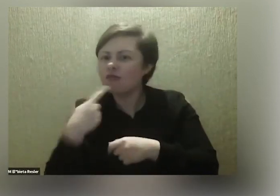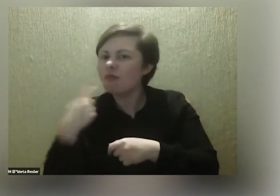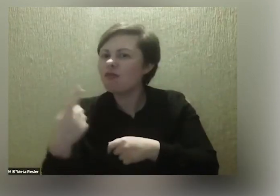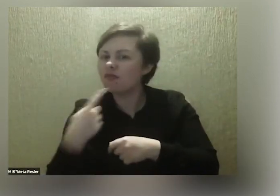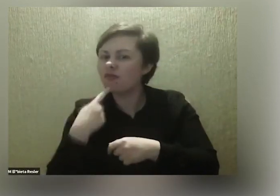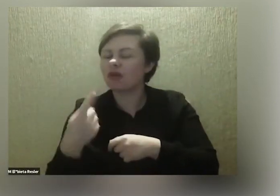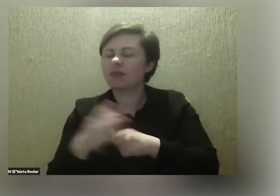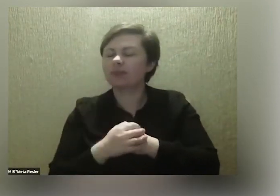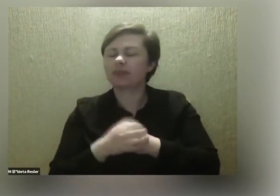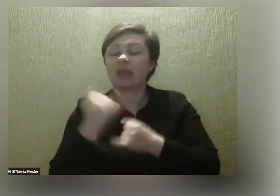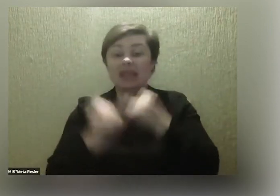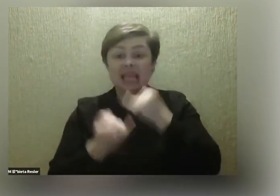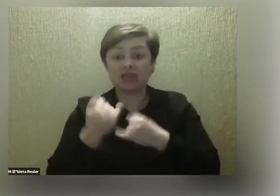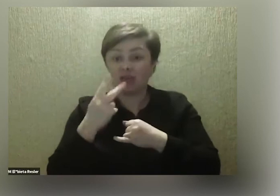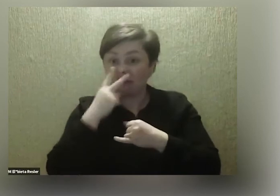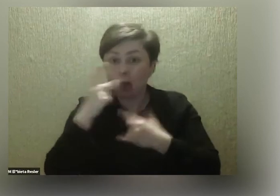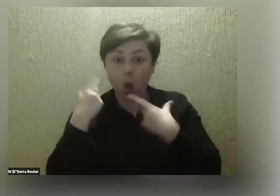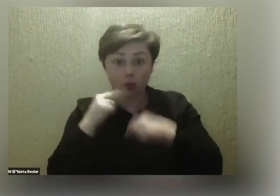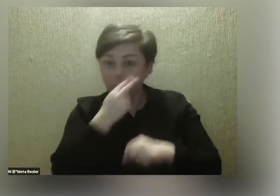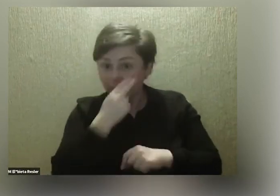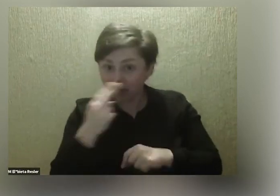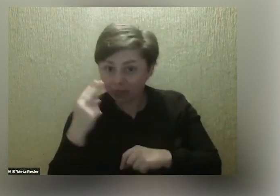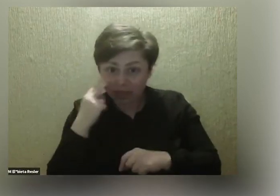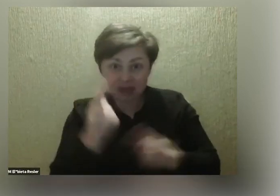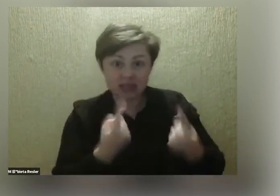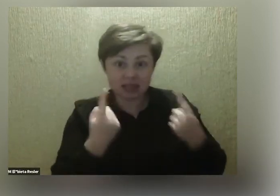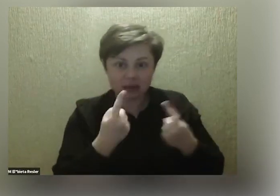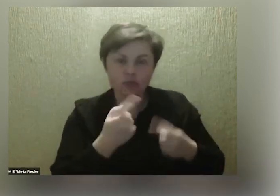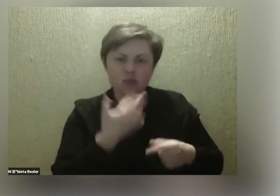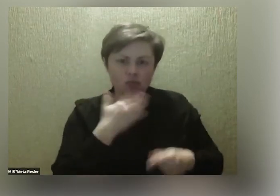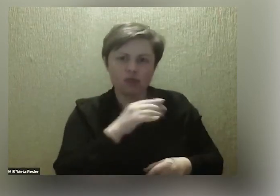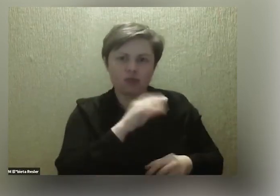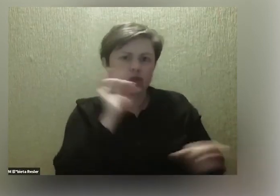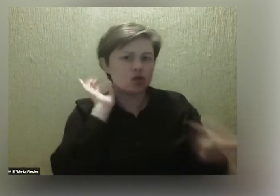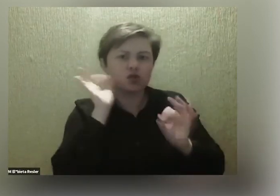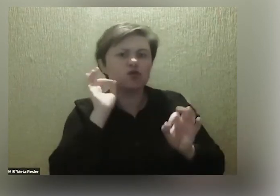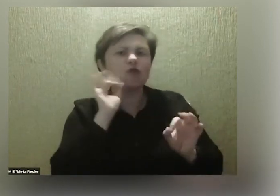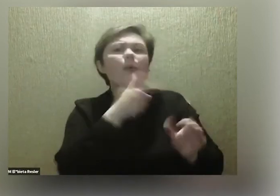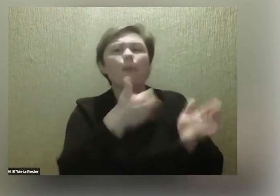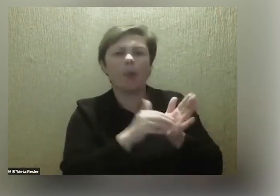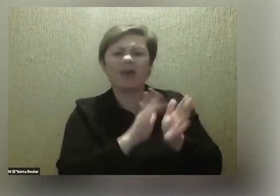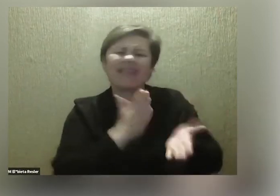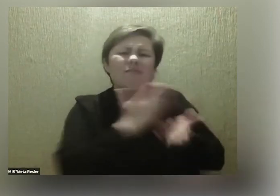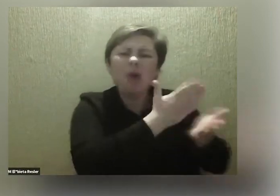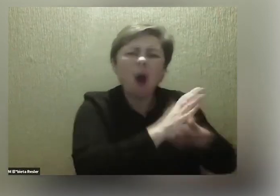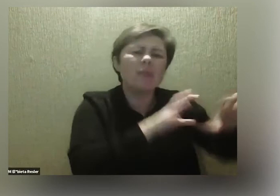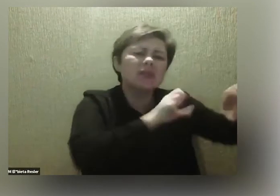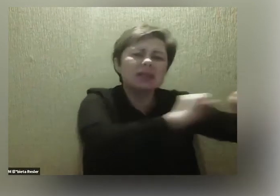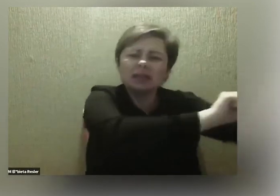widzicie gdzieś osobę niewidomą w takiej sytuacji, to informacja jest tym, czego najbardziej potrzeba. Nie pomoc, nie